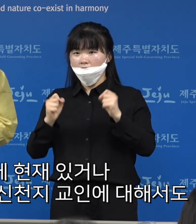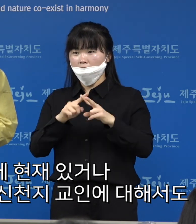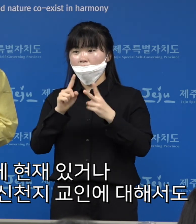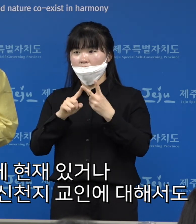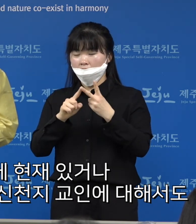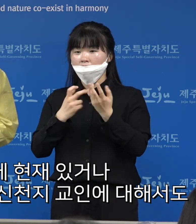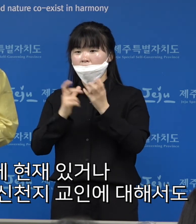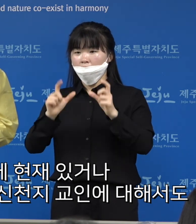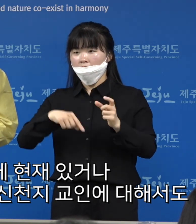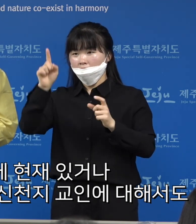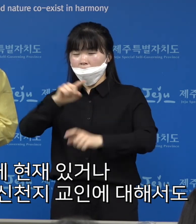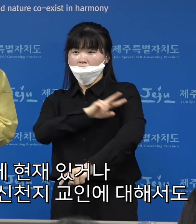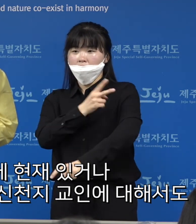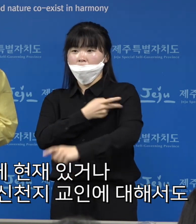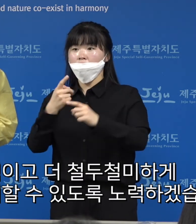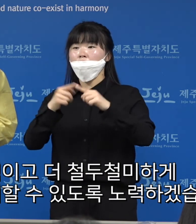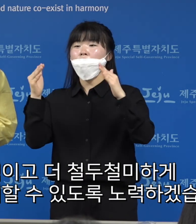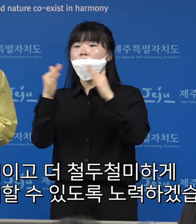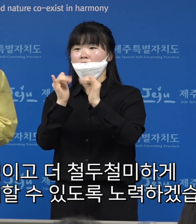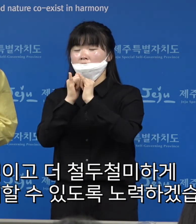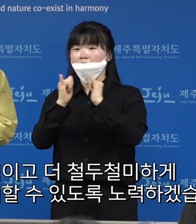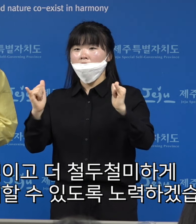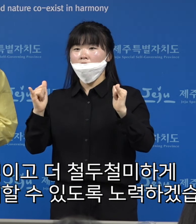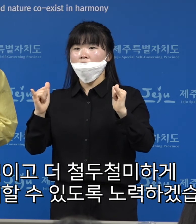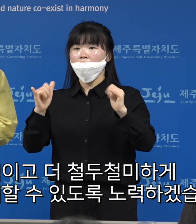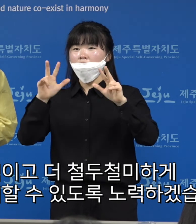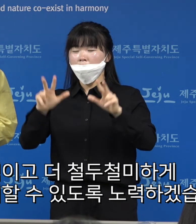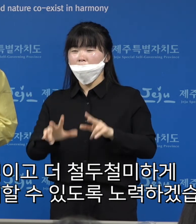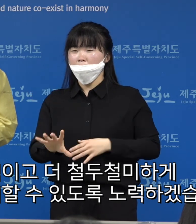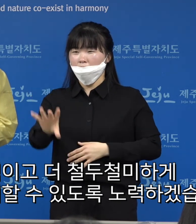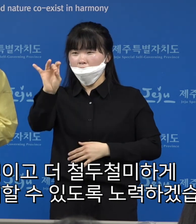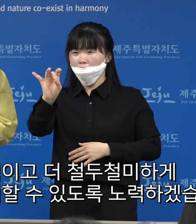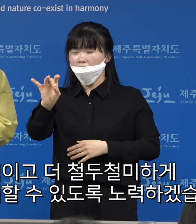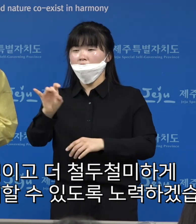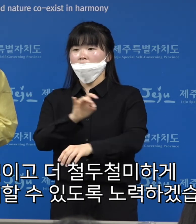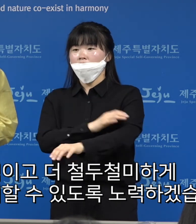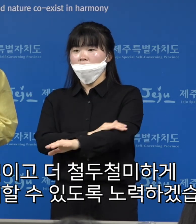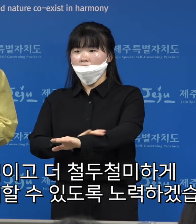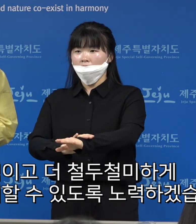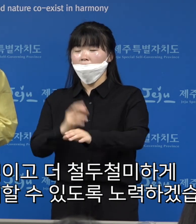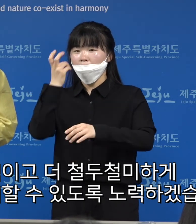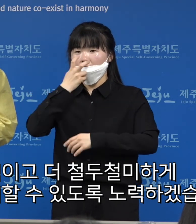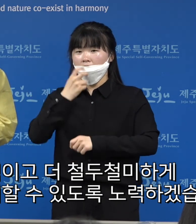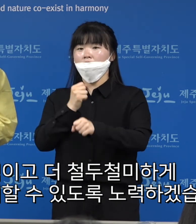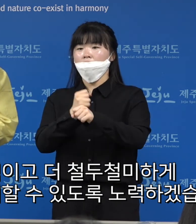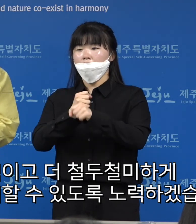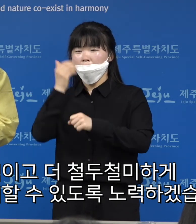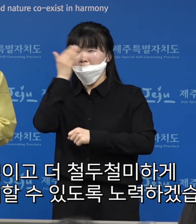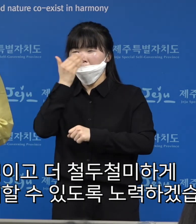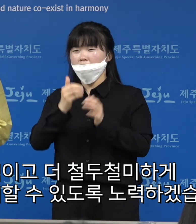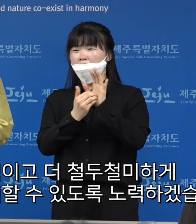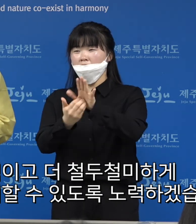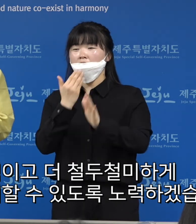다녀간 신천지 교인에 대해서도 저희들이 선제적이고 더 철두철미하게 관리하고 방역조치를